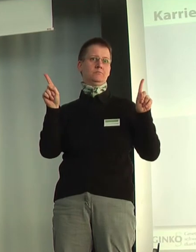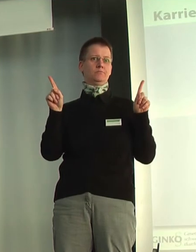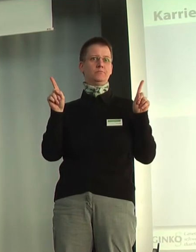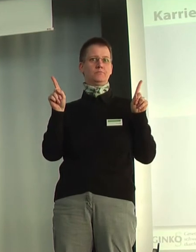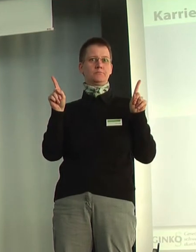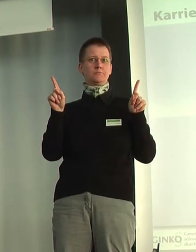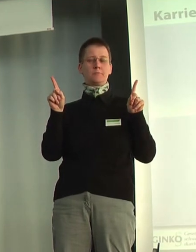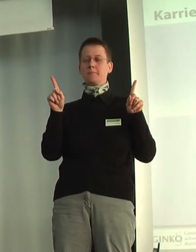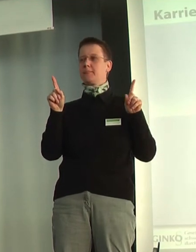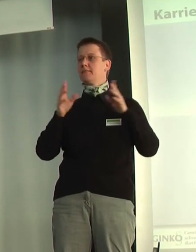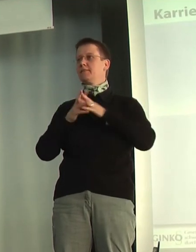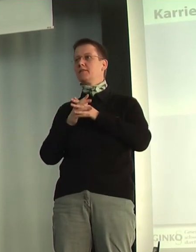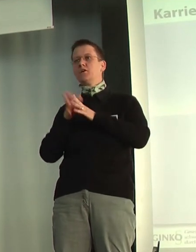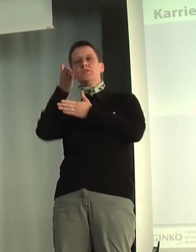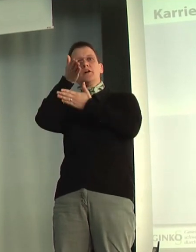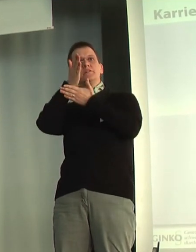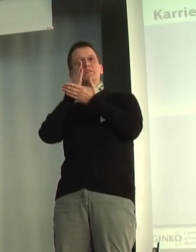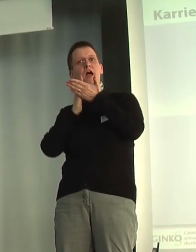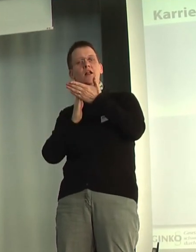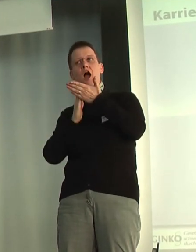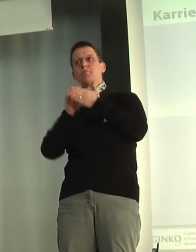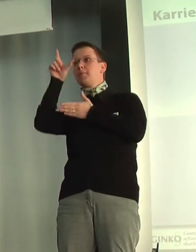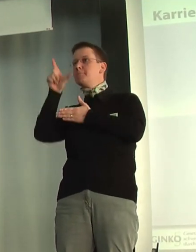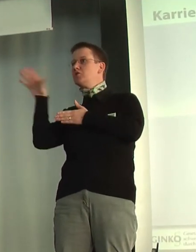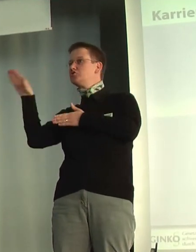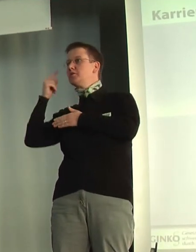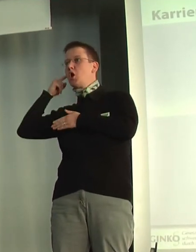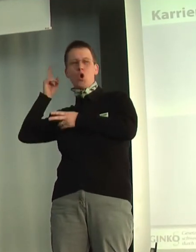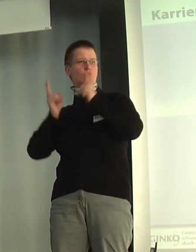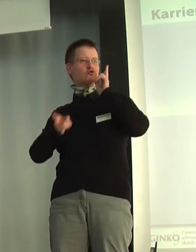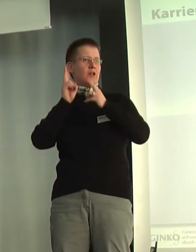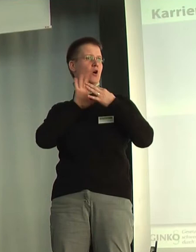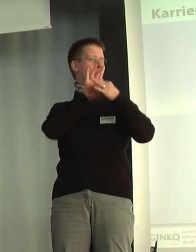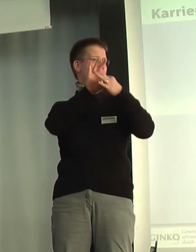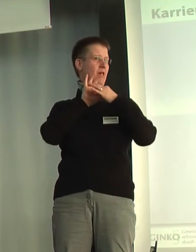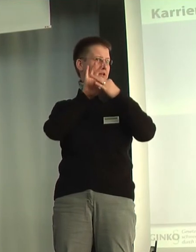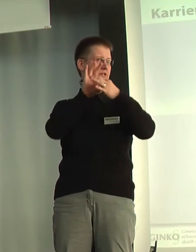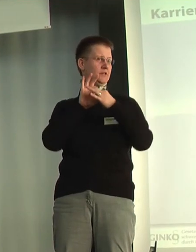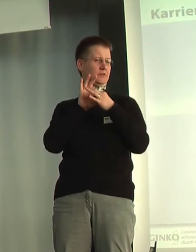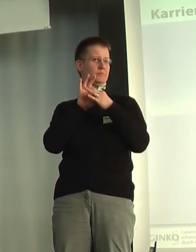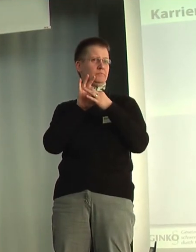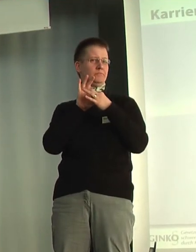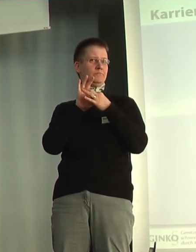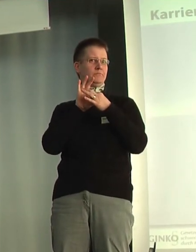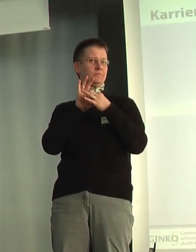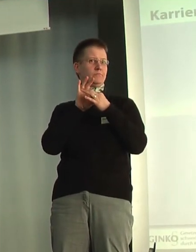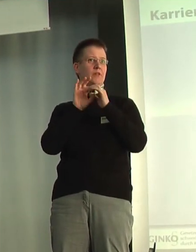Und Teilhabe von Menschen mit Hörschiebung ist abhängig davon, dass es Teams gibt,